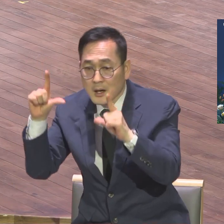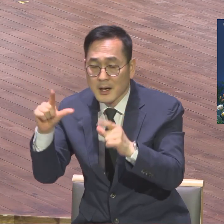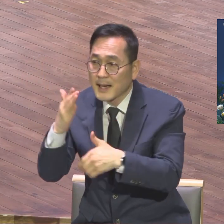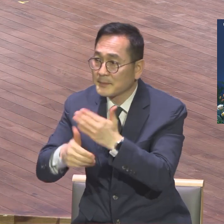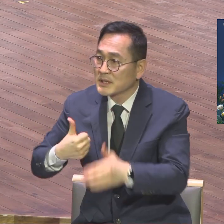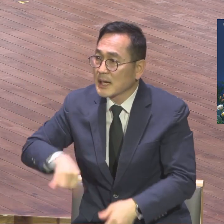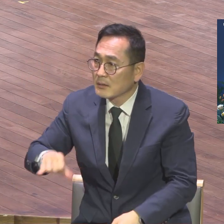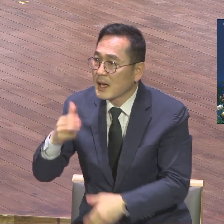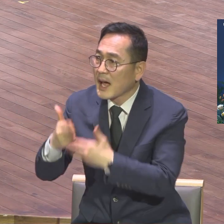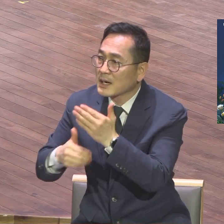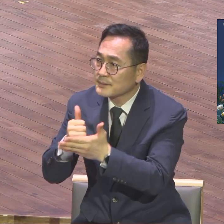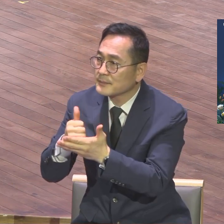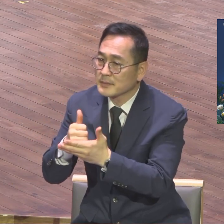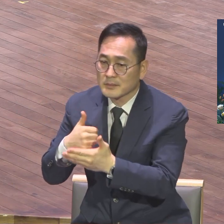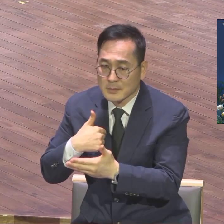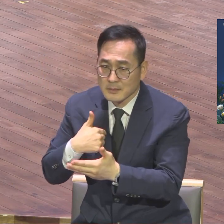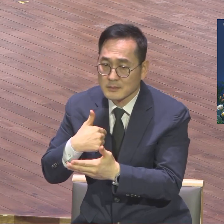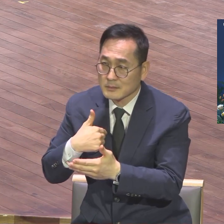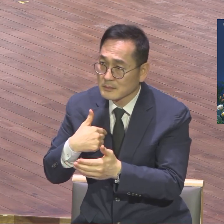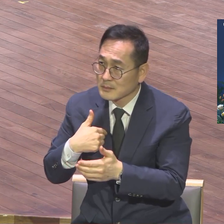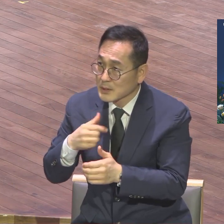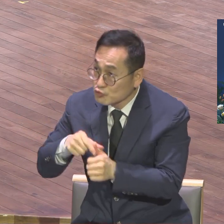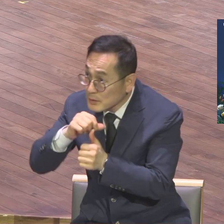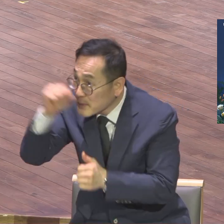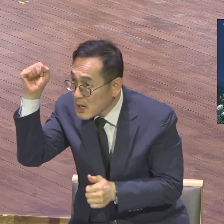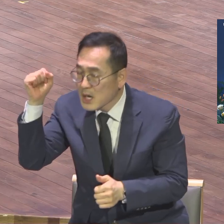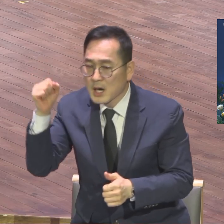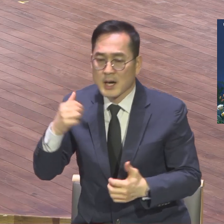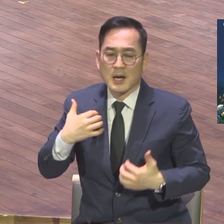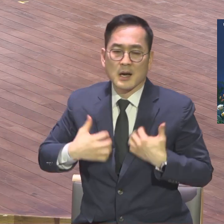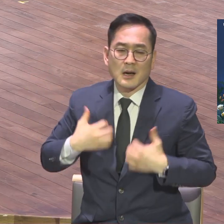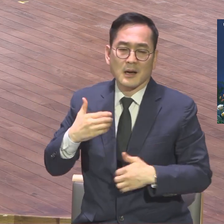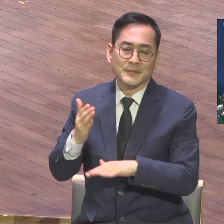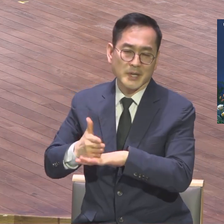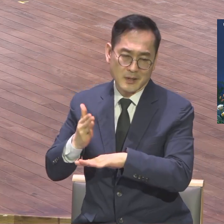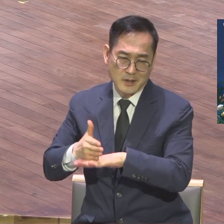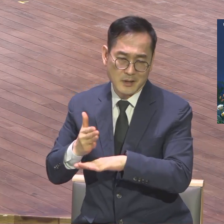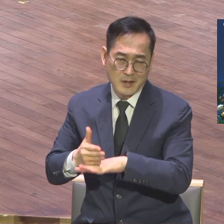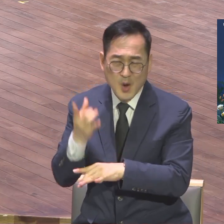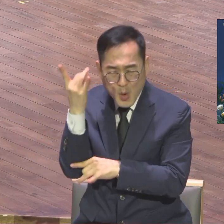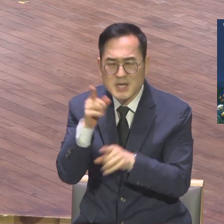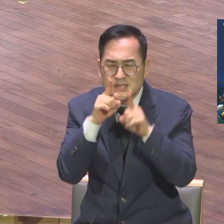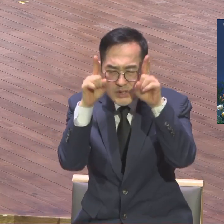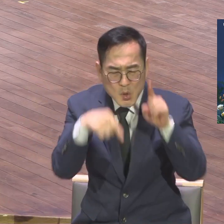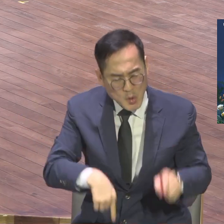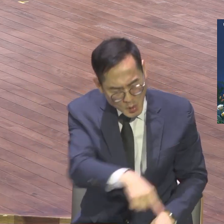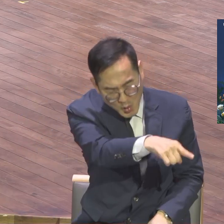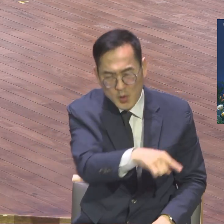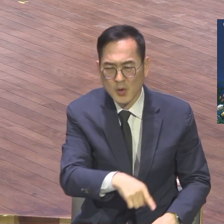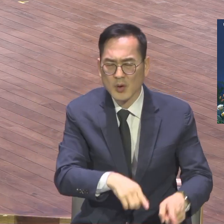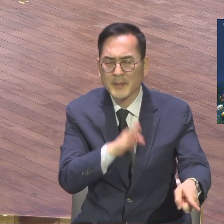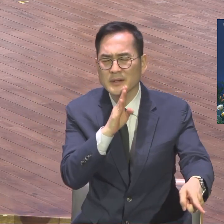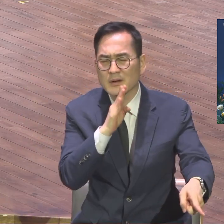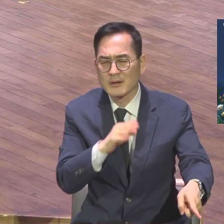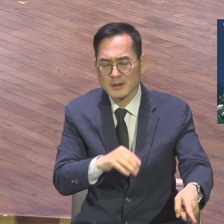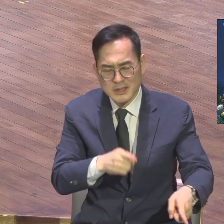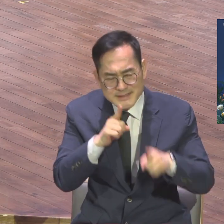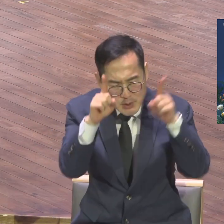얼마나 감사합니까. 영원한 지옥불에서 고통당하면 영원한 고통당하게 되는데 영원한